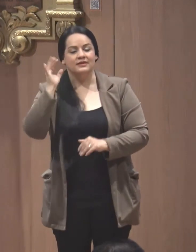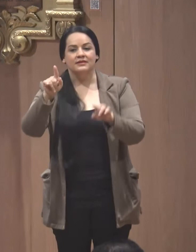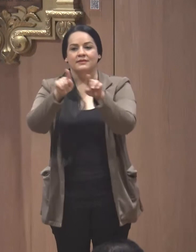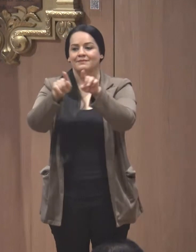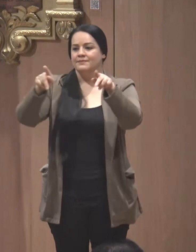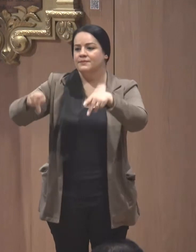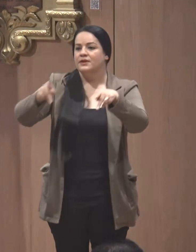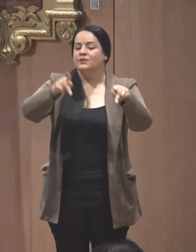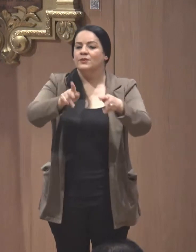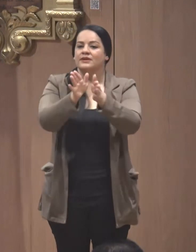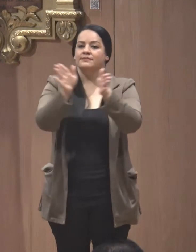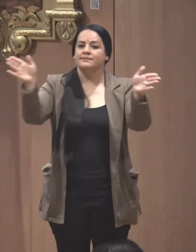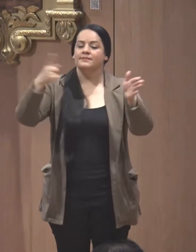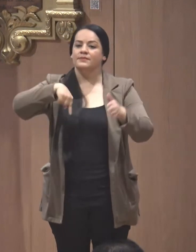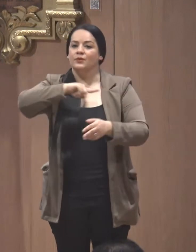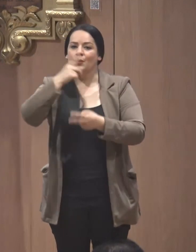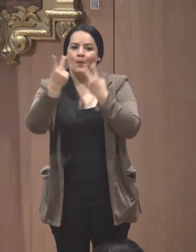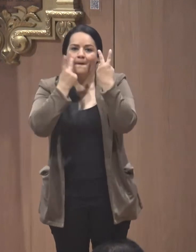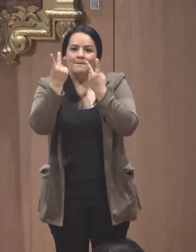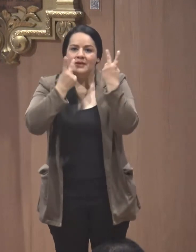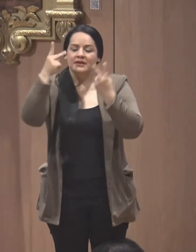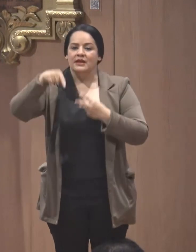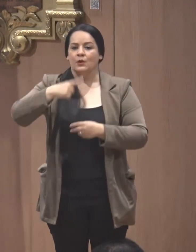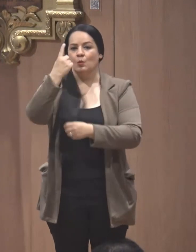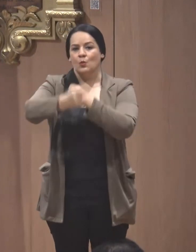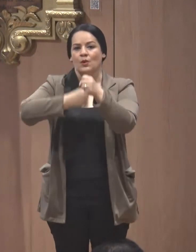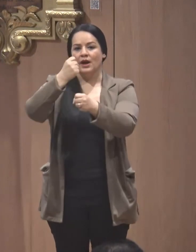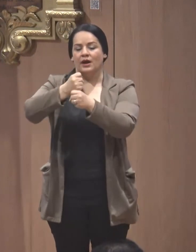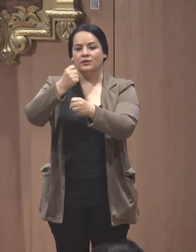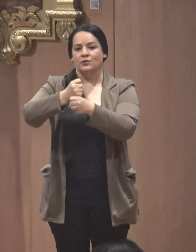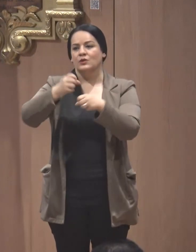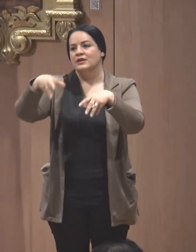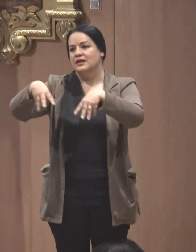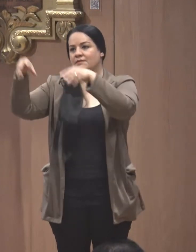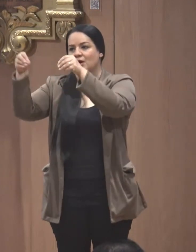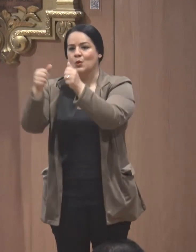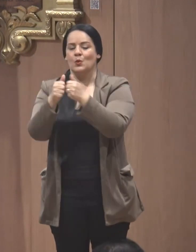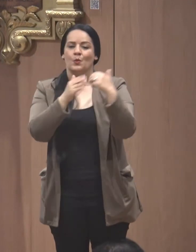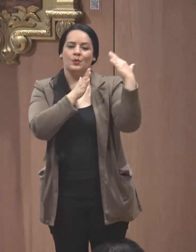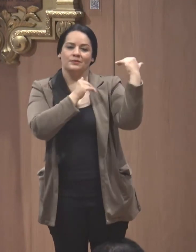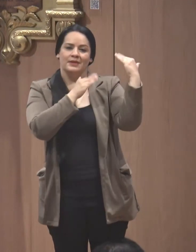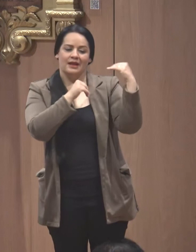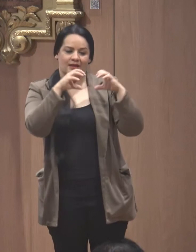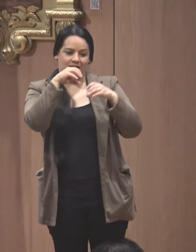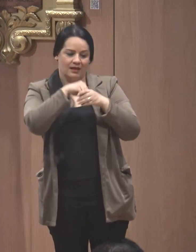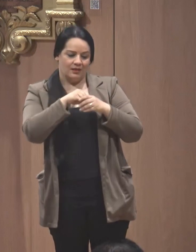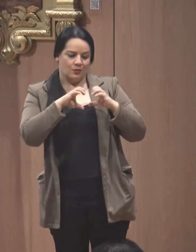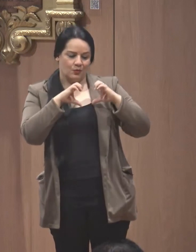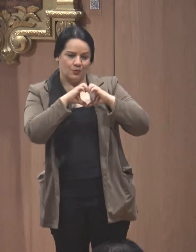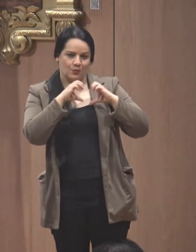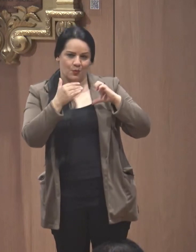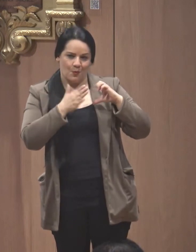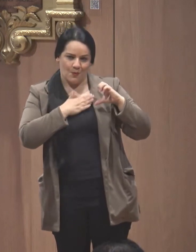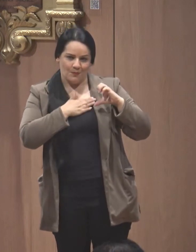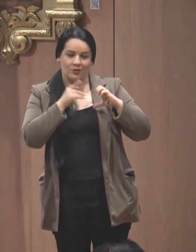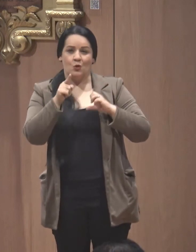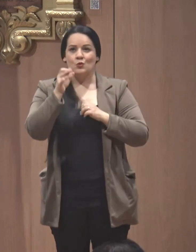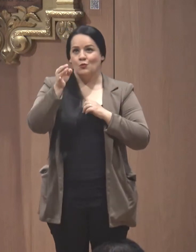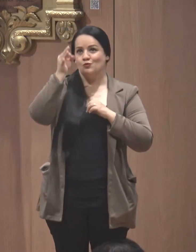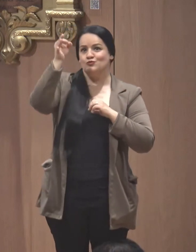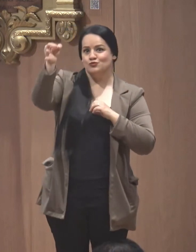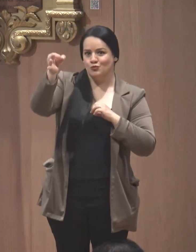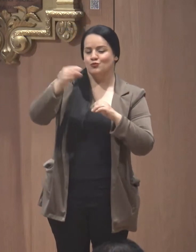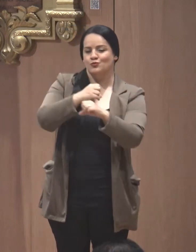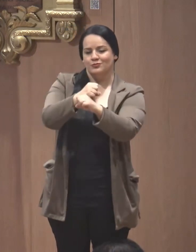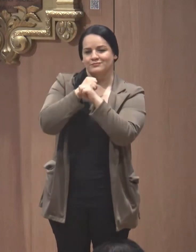las personas en general que nos visitan al año, se vayan con la esperanza en su corazón de que su futuro está asegurado